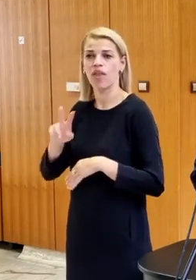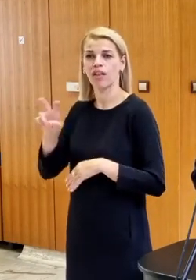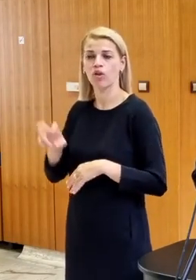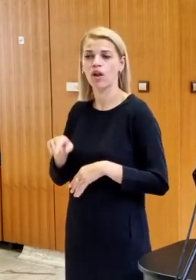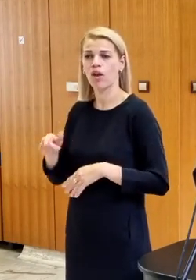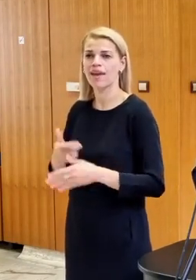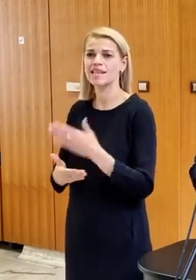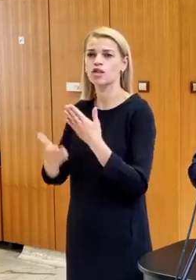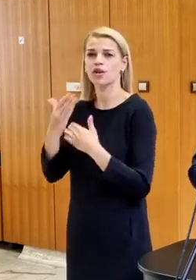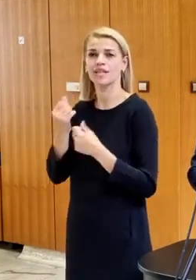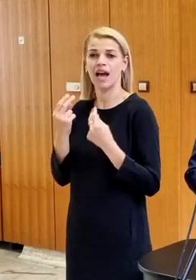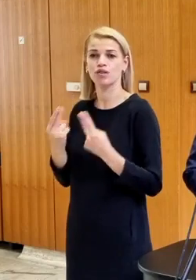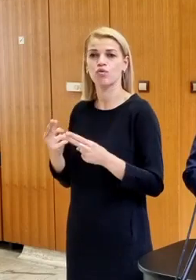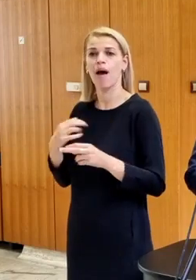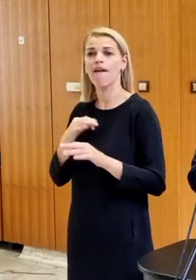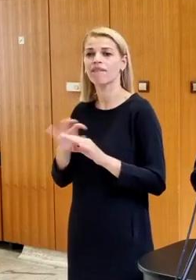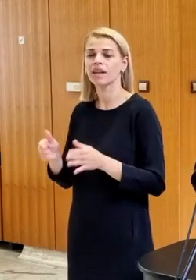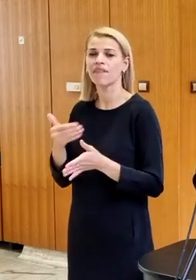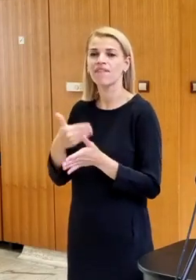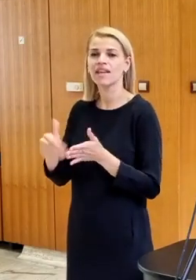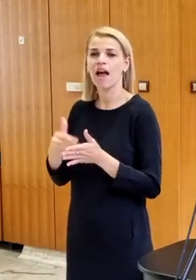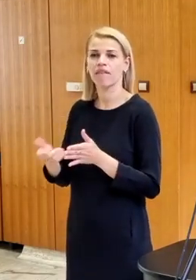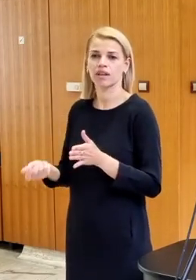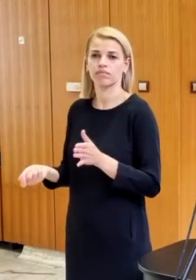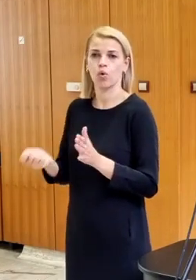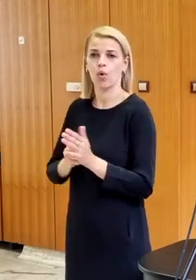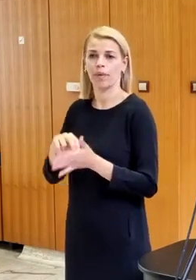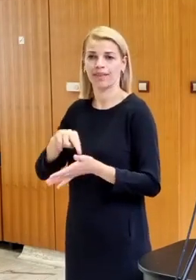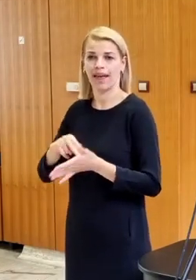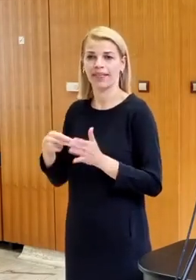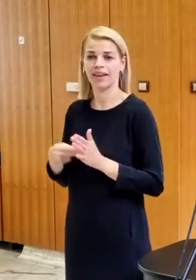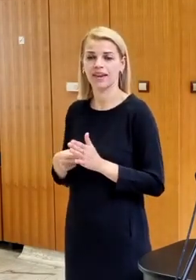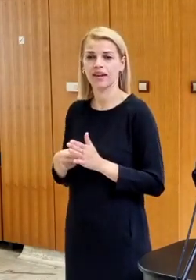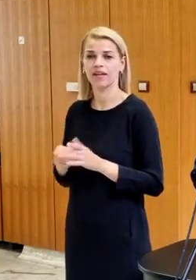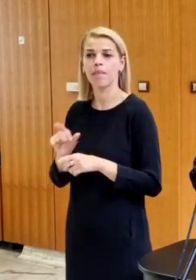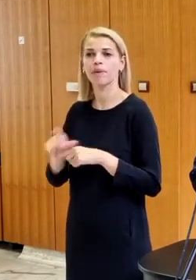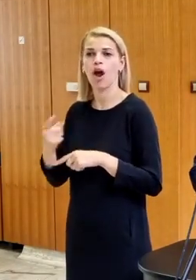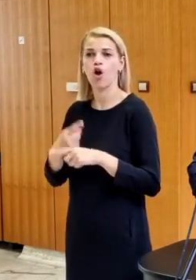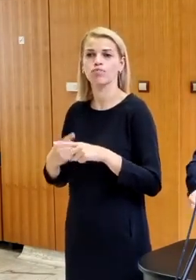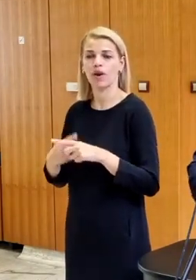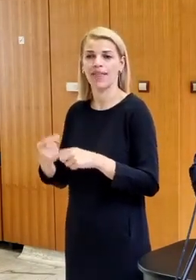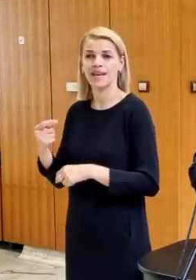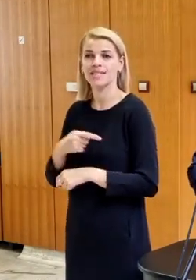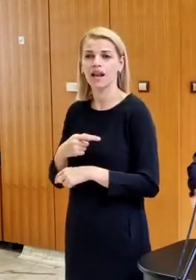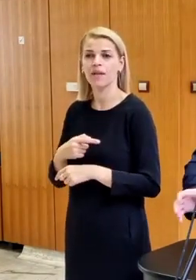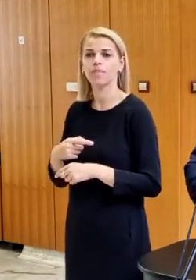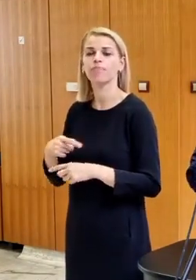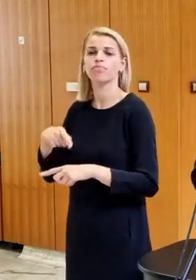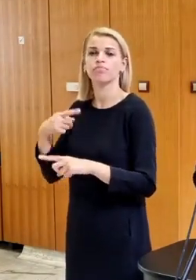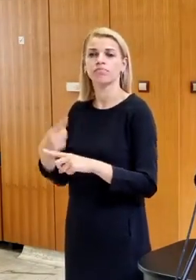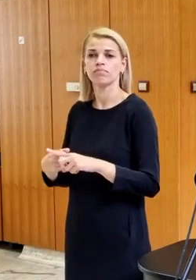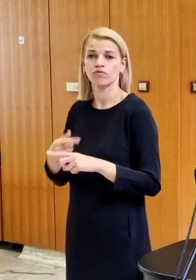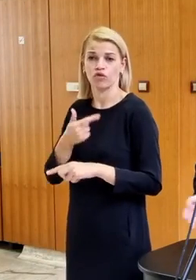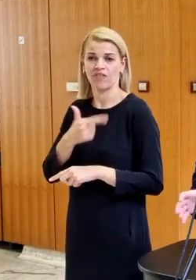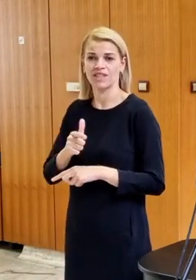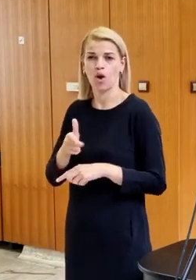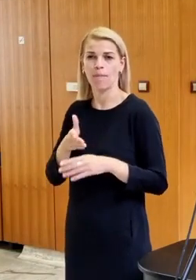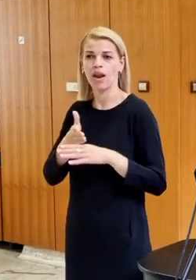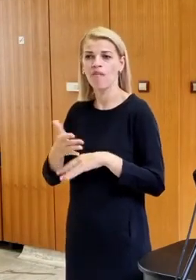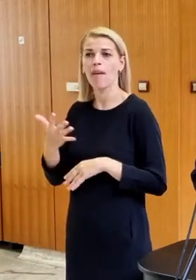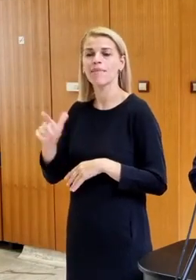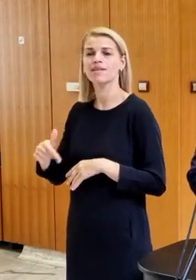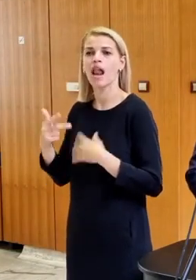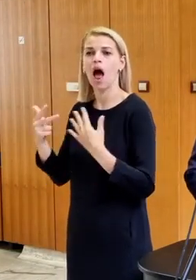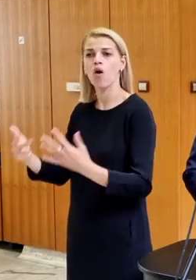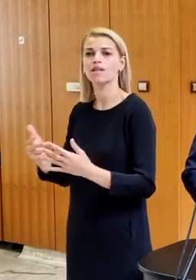historická suma, ktorú môžeme použiť jednak na nákup techniky pre ozbrojné síly. A jednak to je 200 miliónov, a tých 5